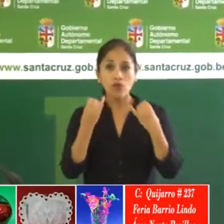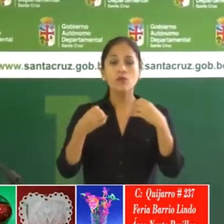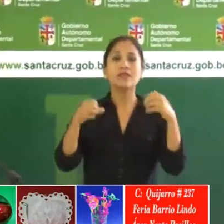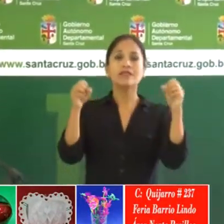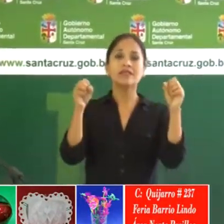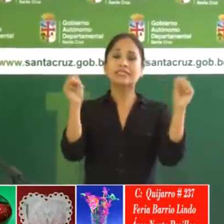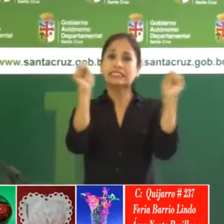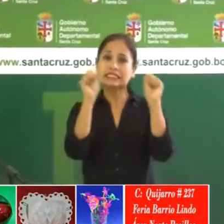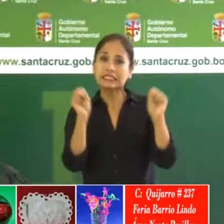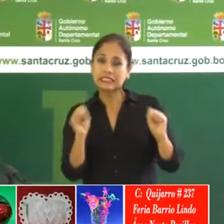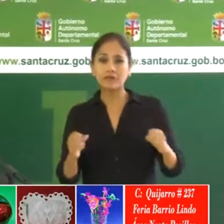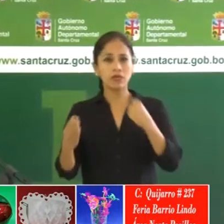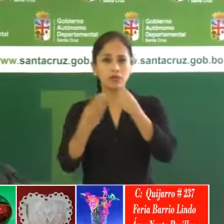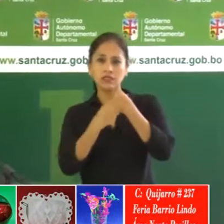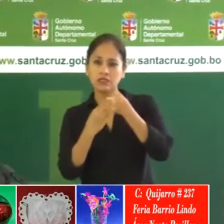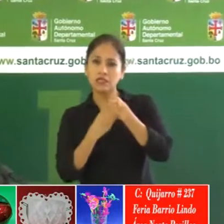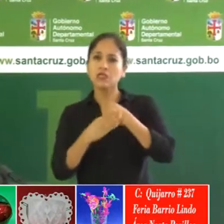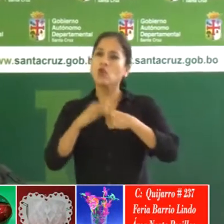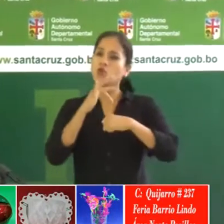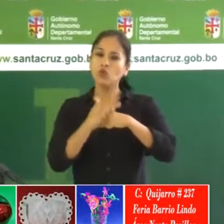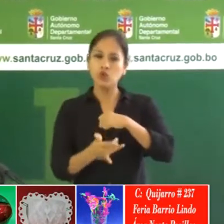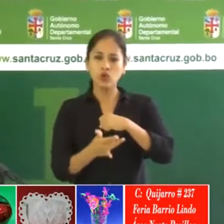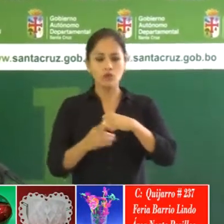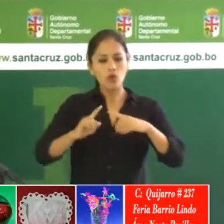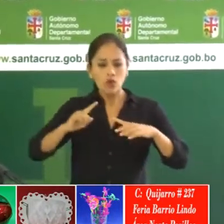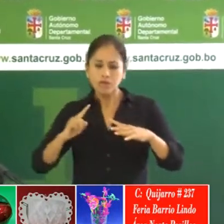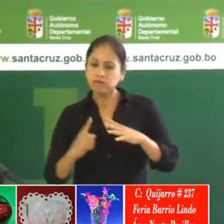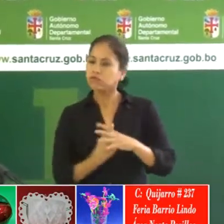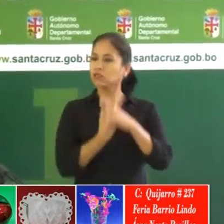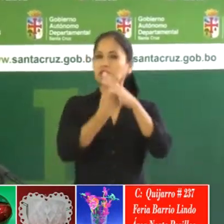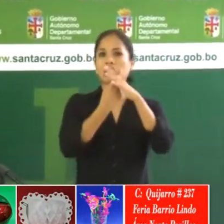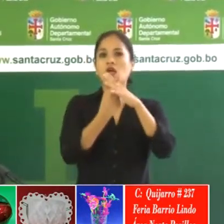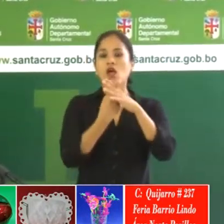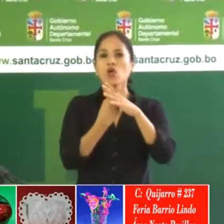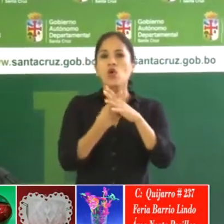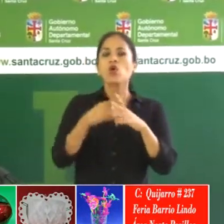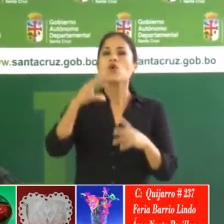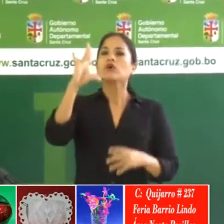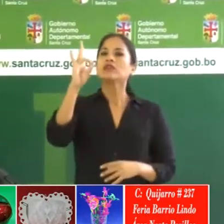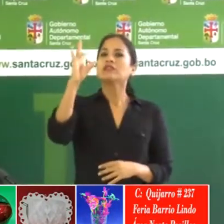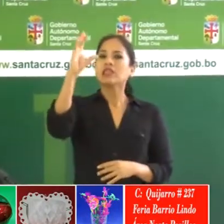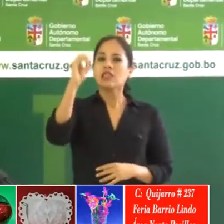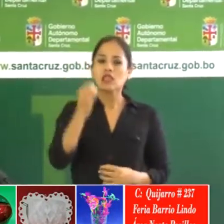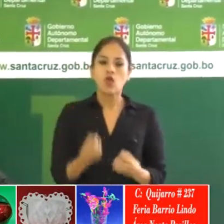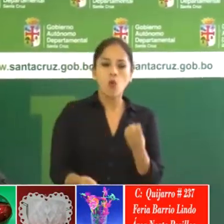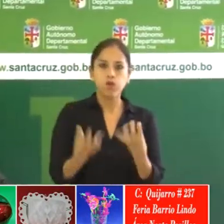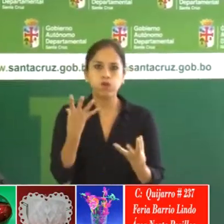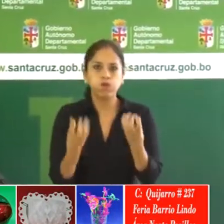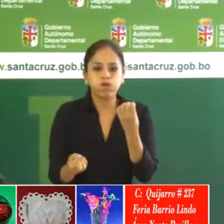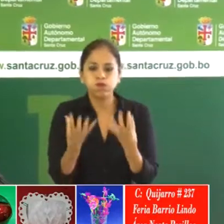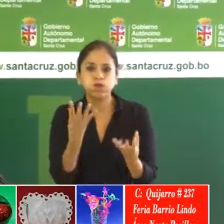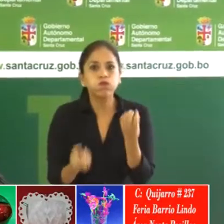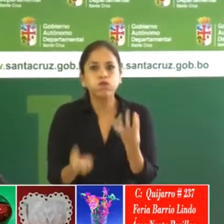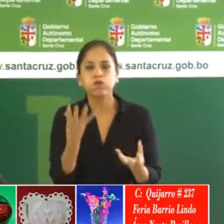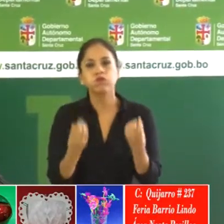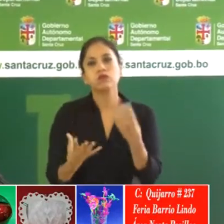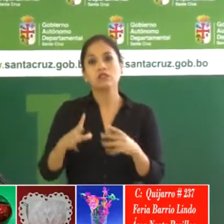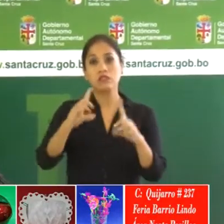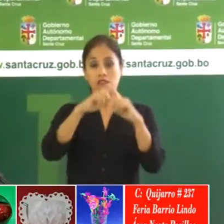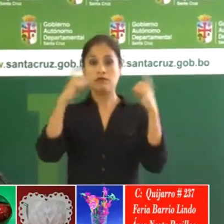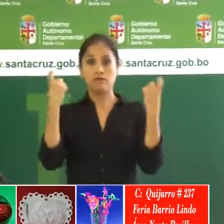sistema de alerta temprana en el que hemos iniciado el día con 70 quemas en el departamento